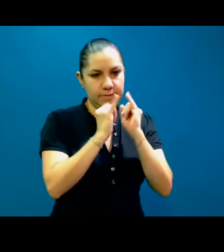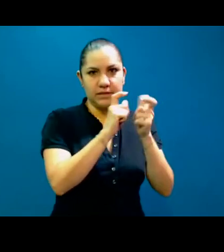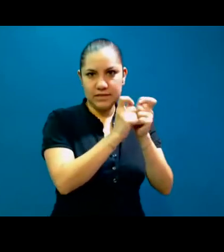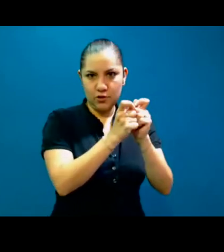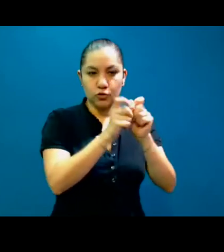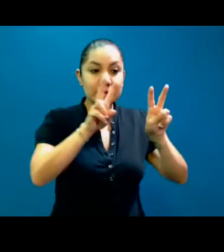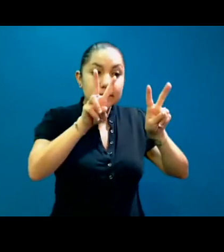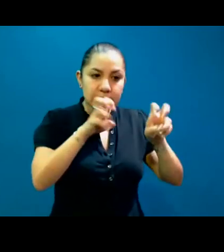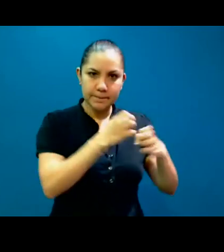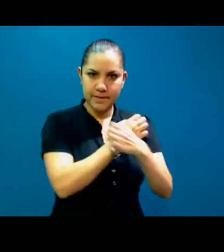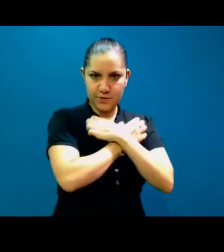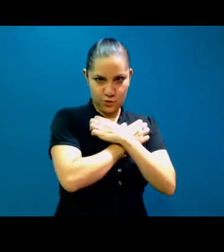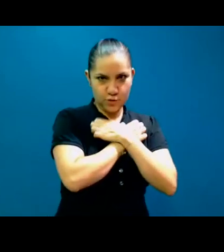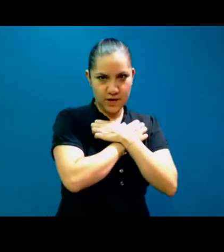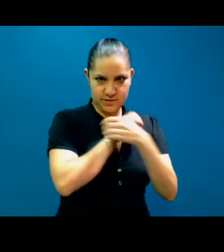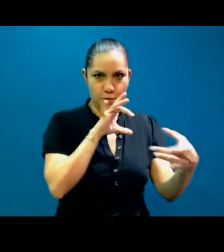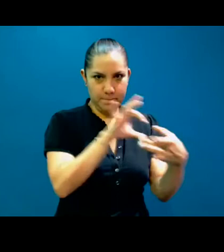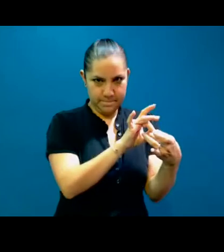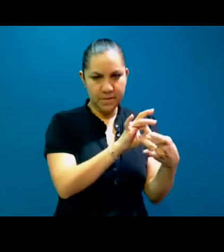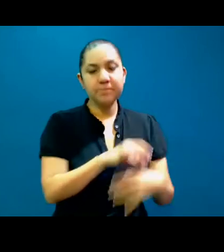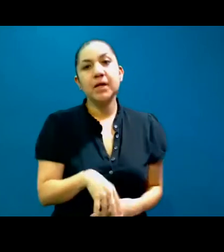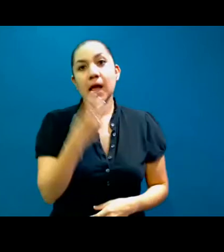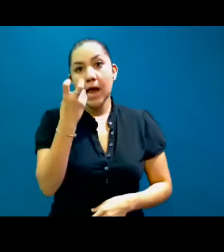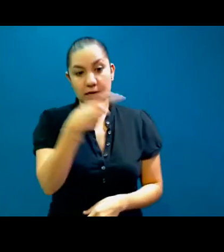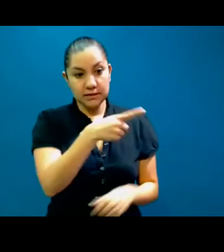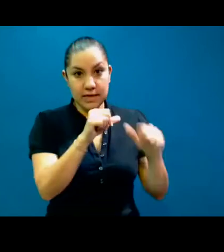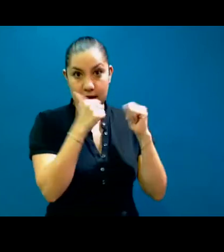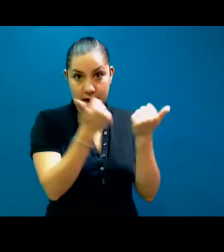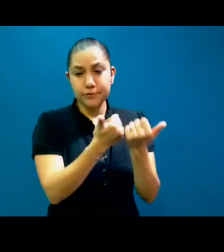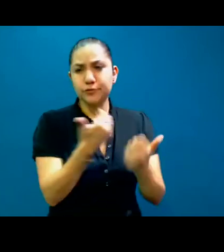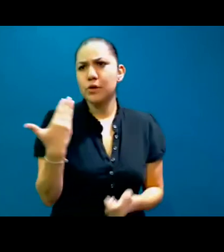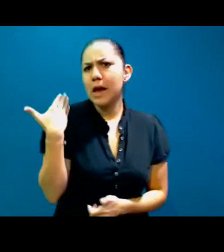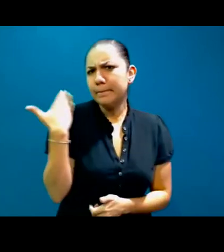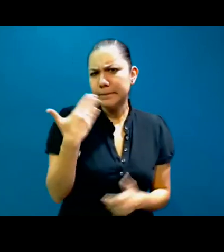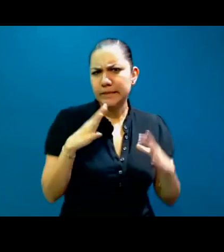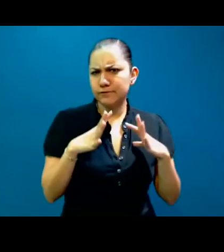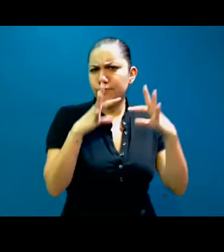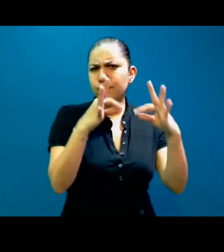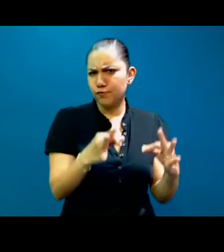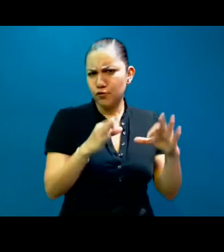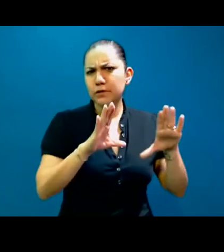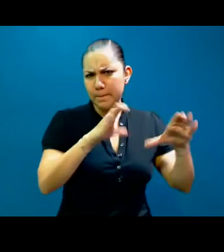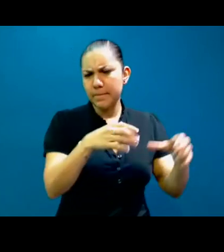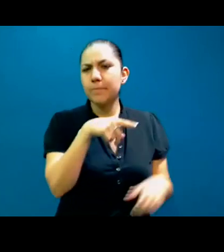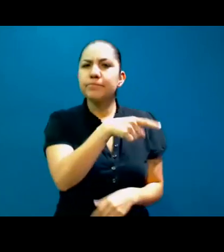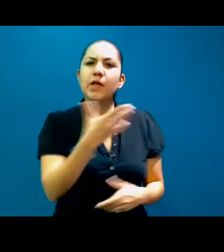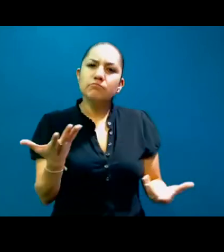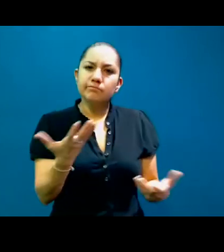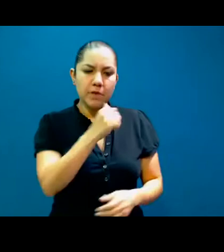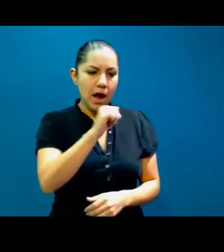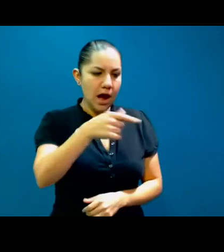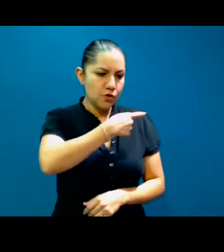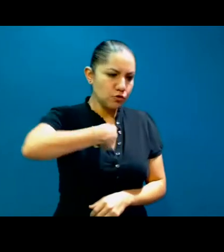Interpretes and Translators in Education, que recientemente se ha formado. Iniciamos como un grupo de trabajo de voluntarios